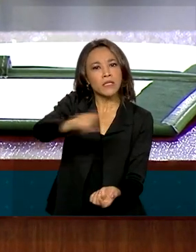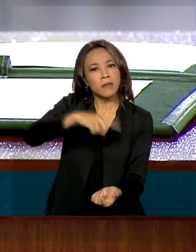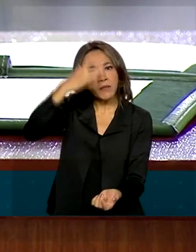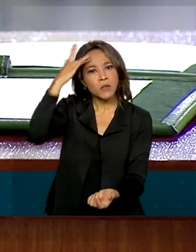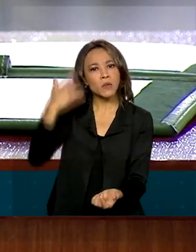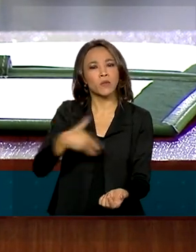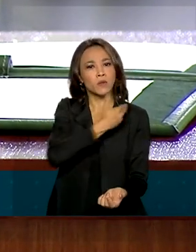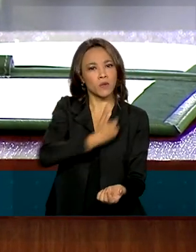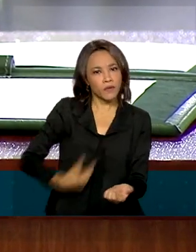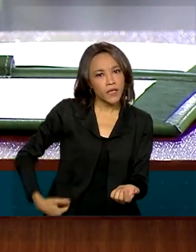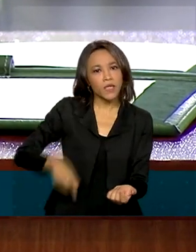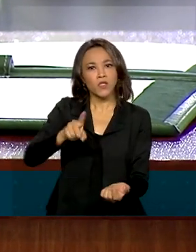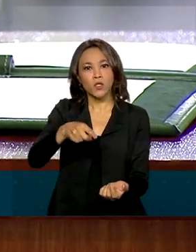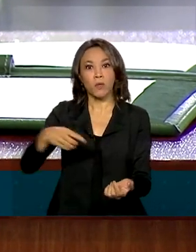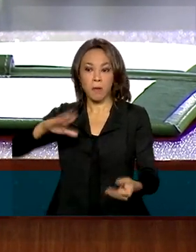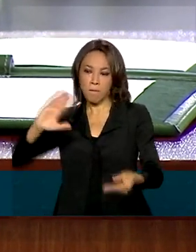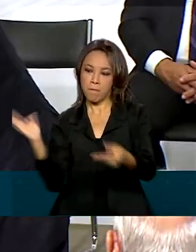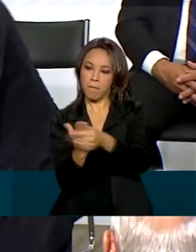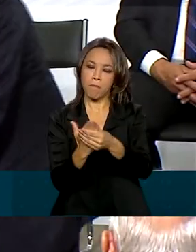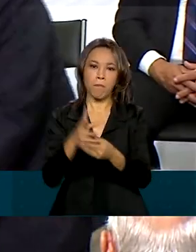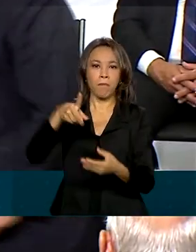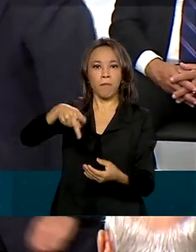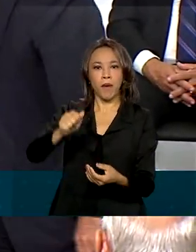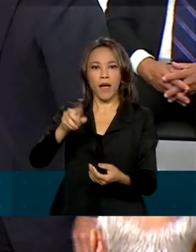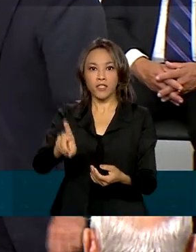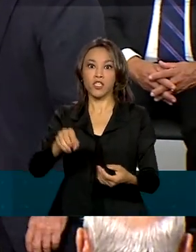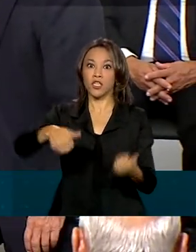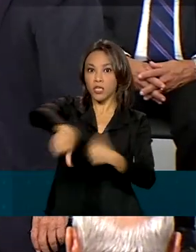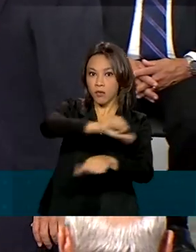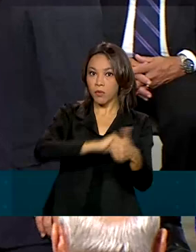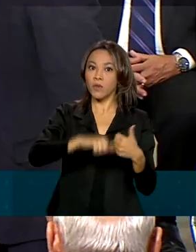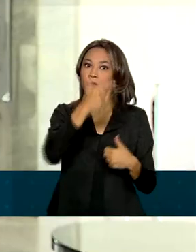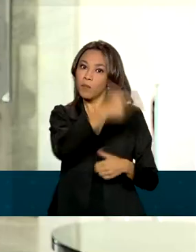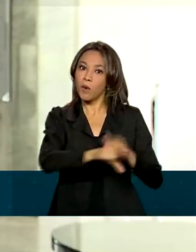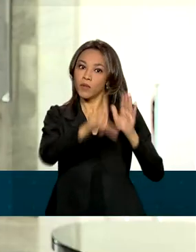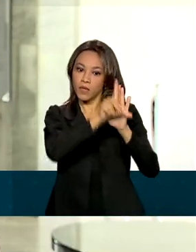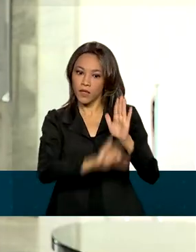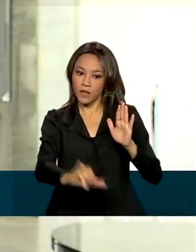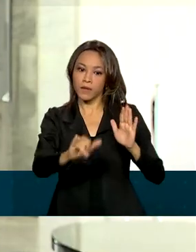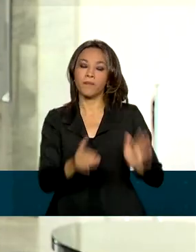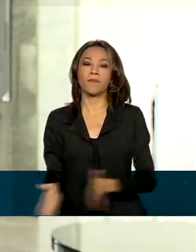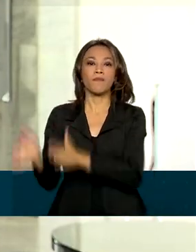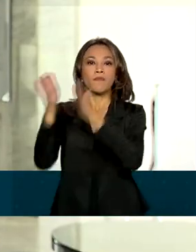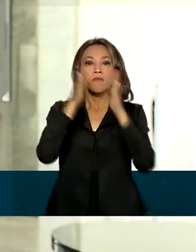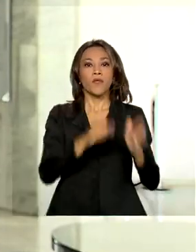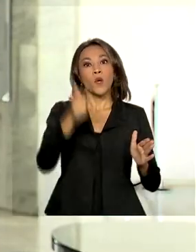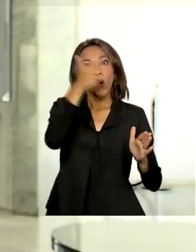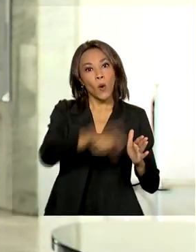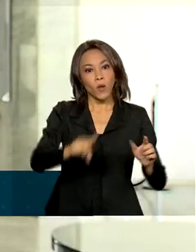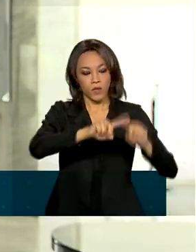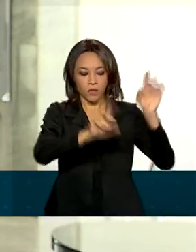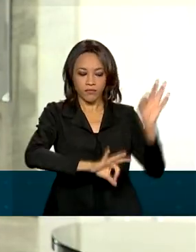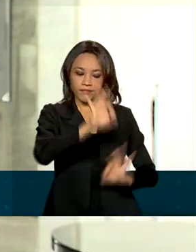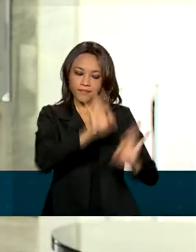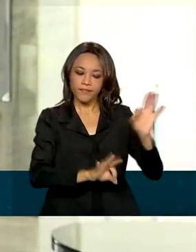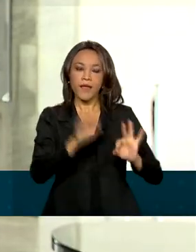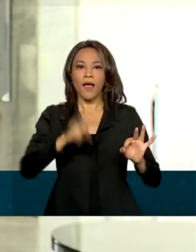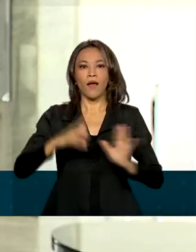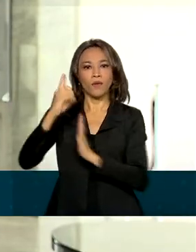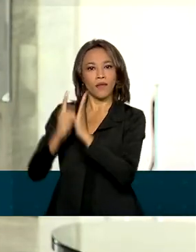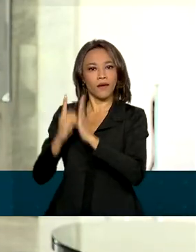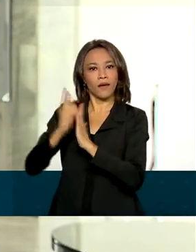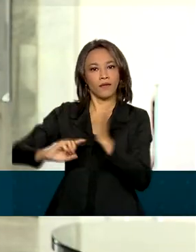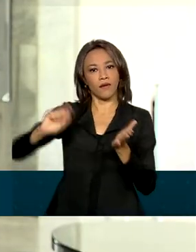processo administrativo e altera a Lei 8.112. Outra ação do plano é o decreto assinado pelo